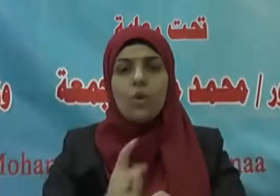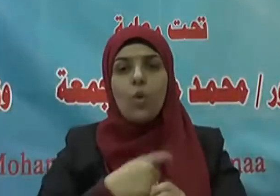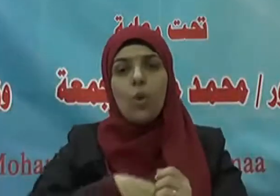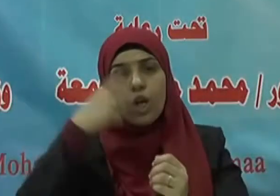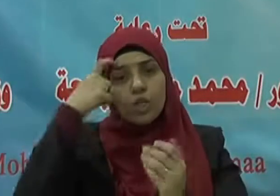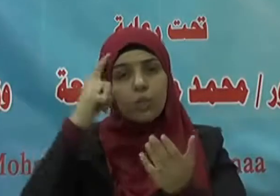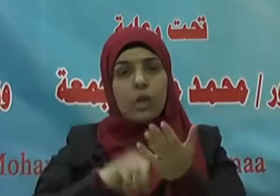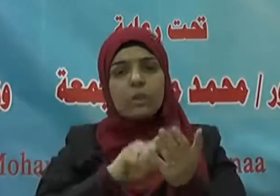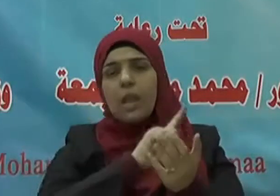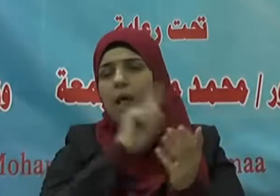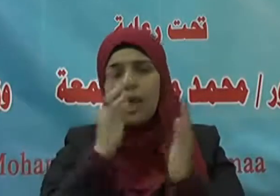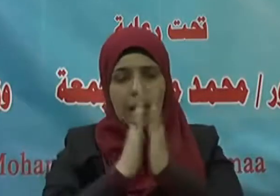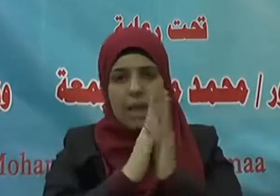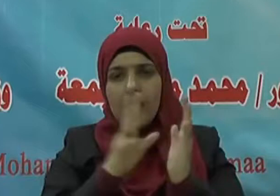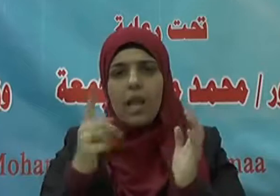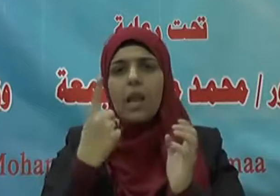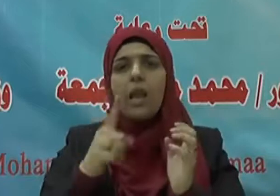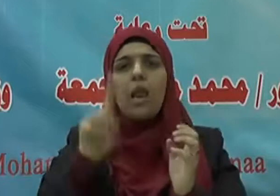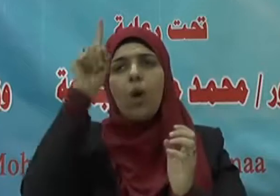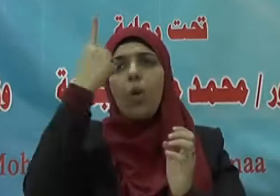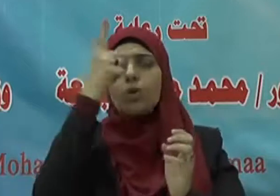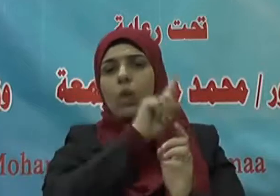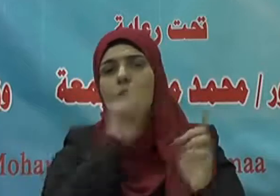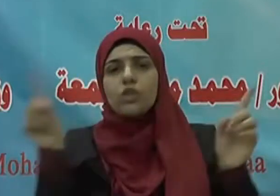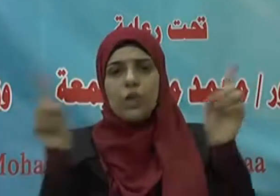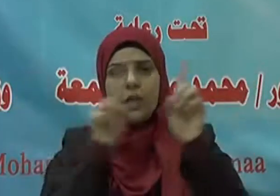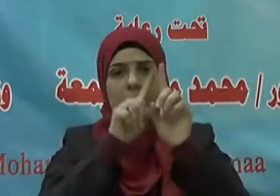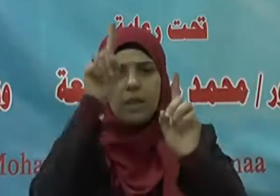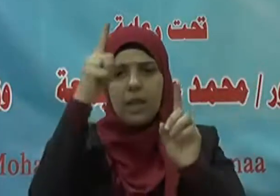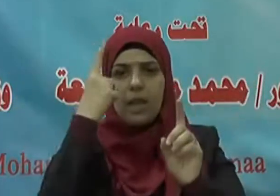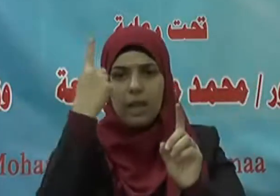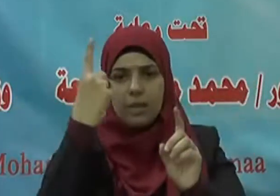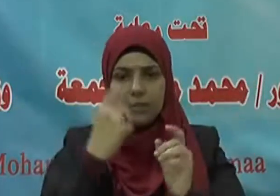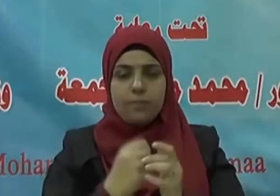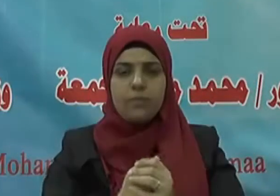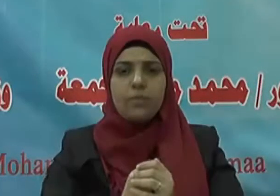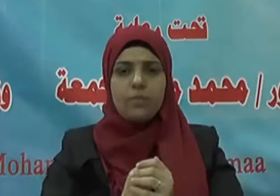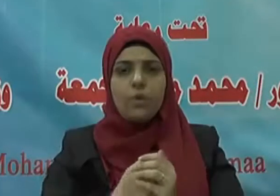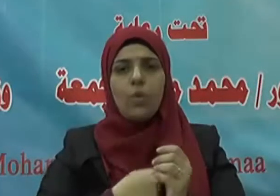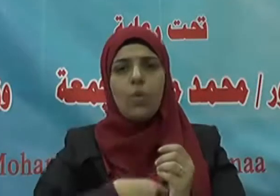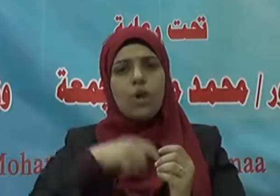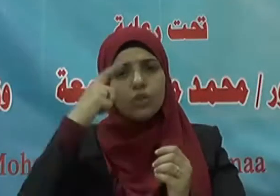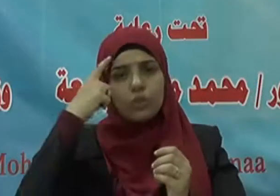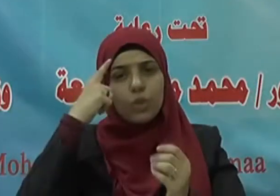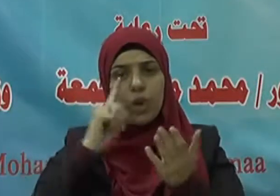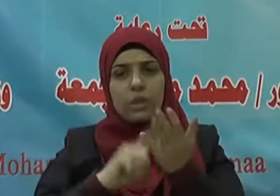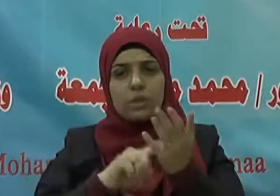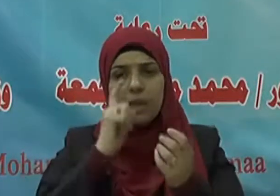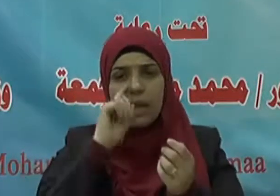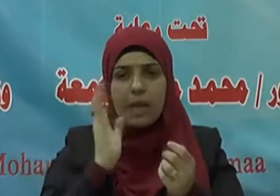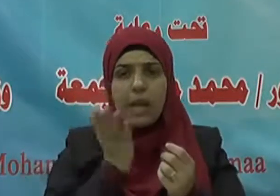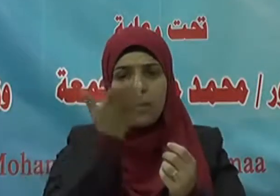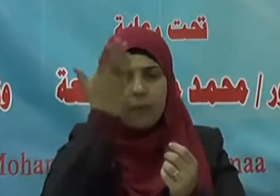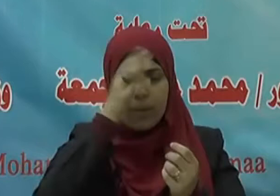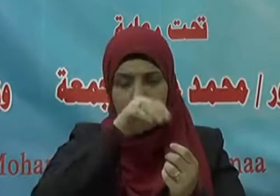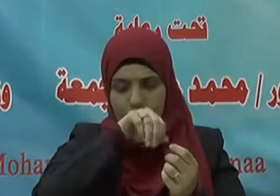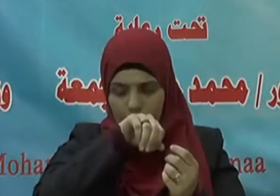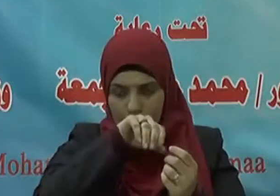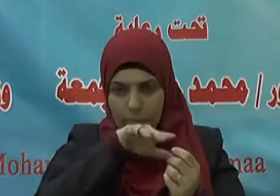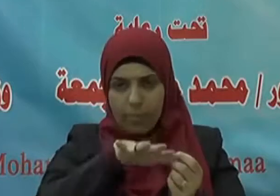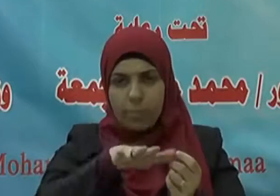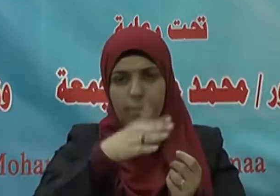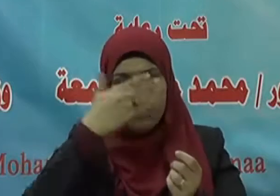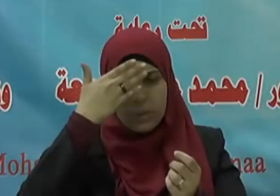وأشهد أن لا إله إلا الله وحده لا شريك له وأشهد أن